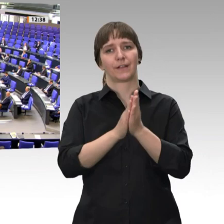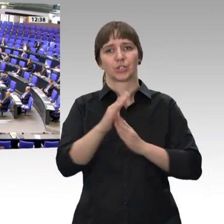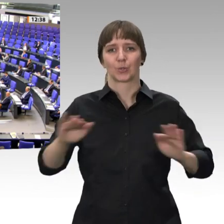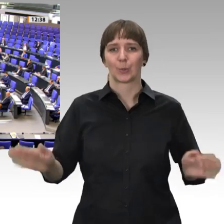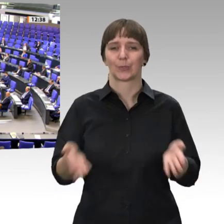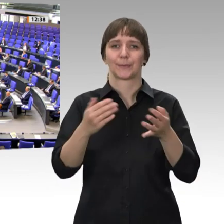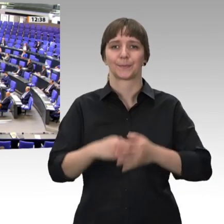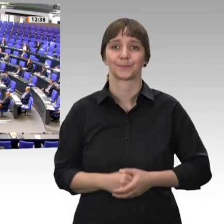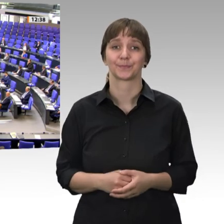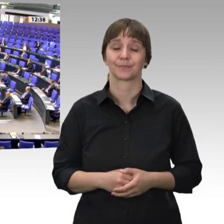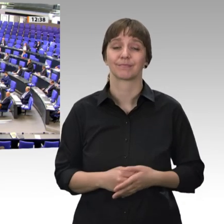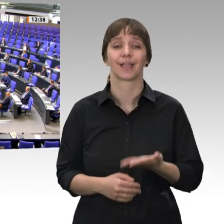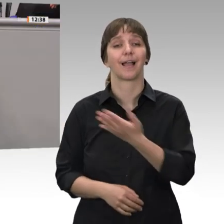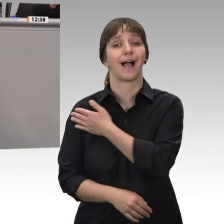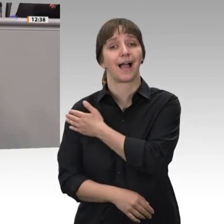Auf der anderen Seite ist auch richtig,